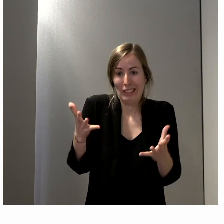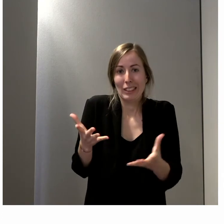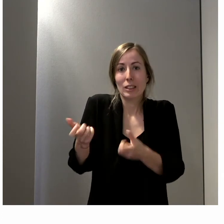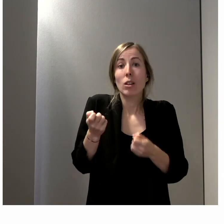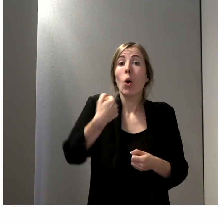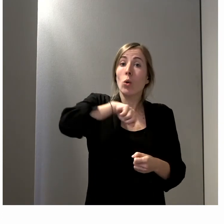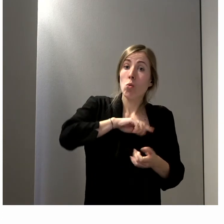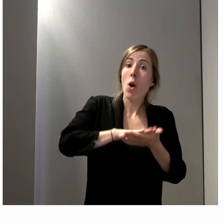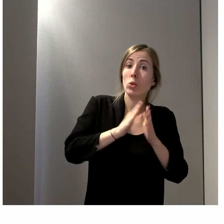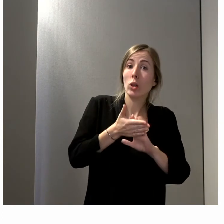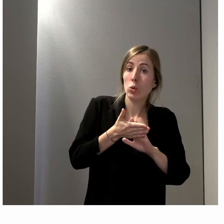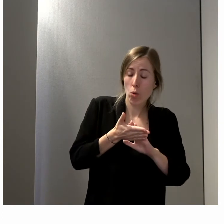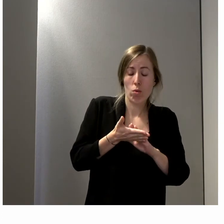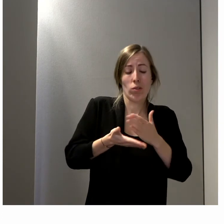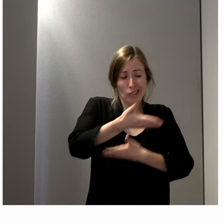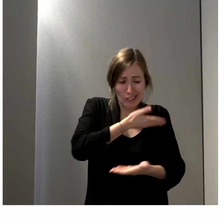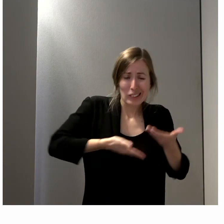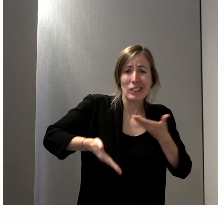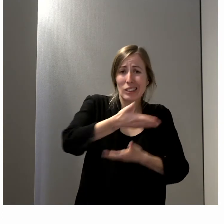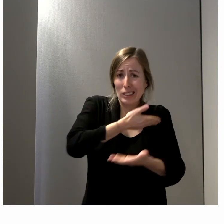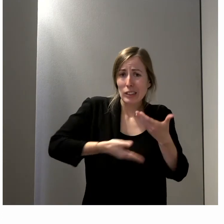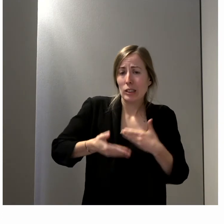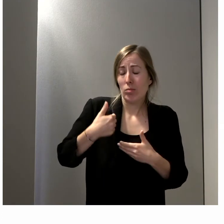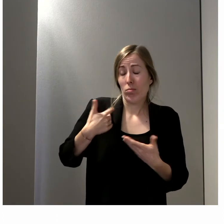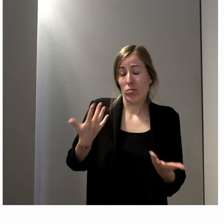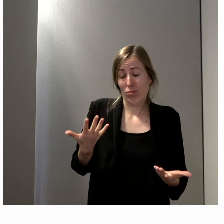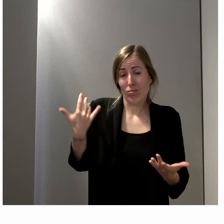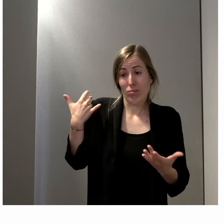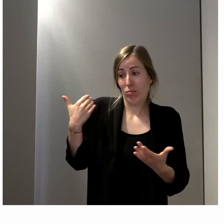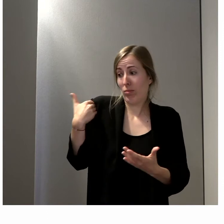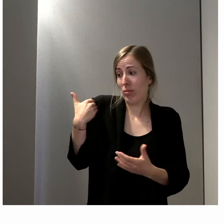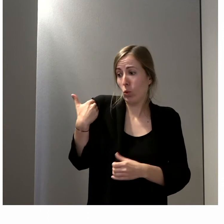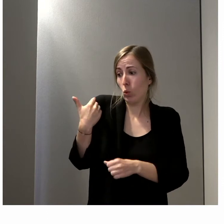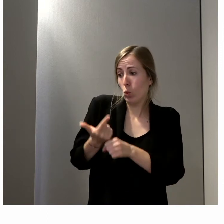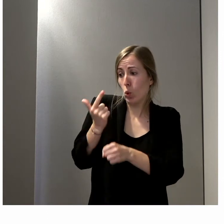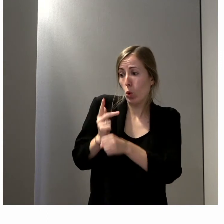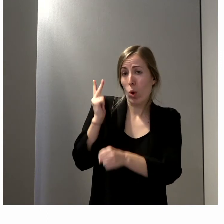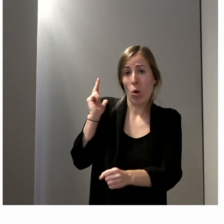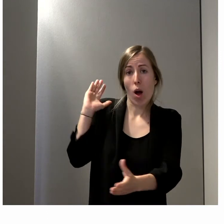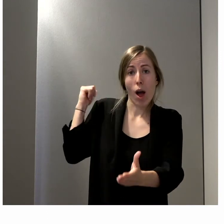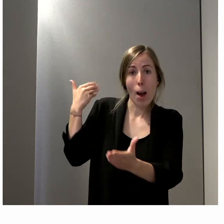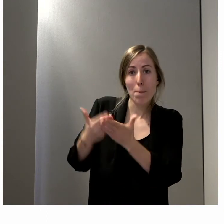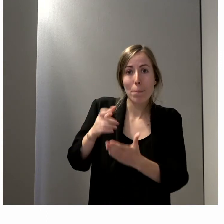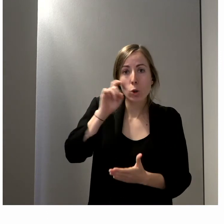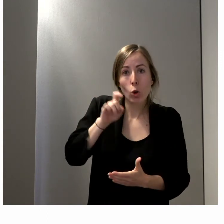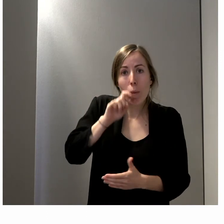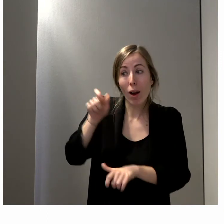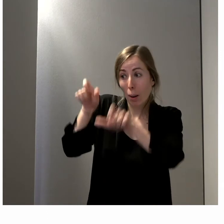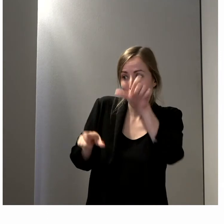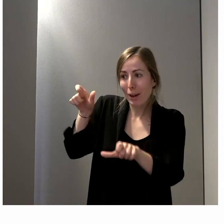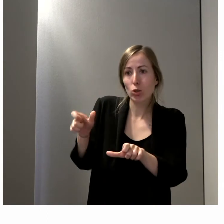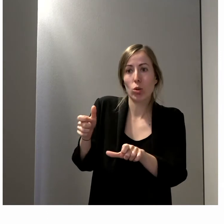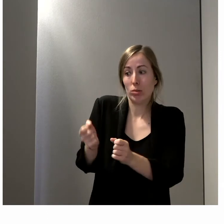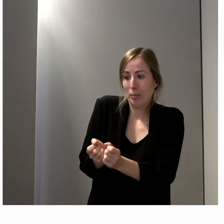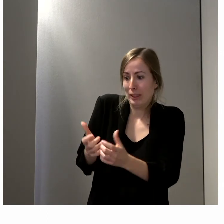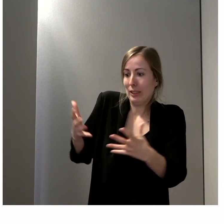notre association et en parlant beaucoup, je constate depuis vraiment assez récemment, depuis 2-3 ans, cette envie de plus en plus de personnes de